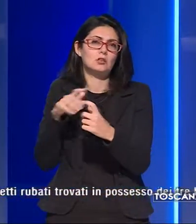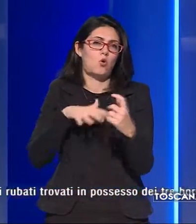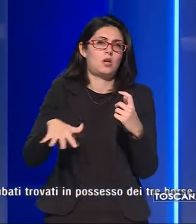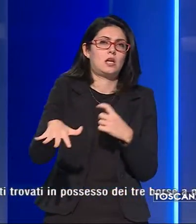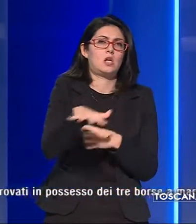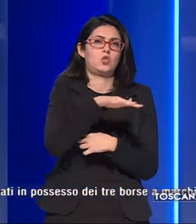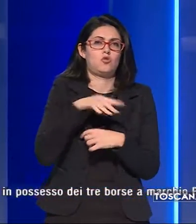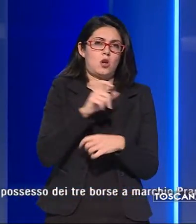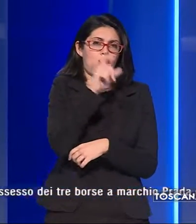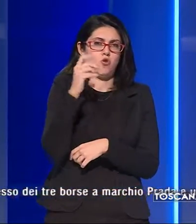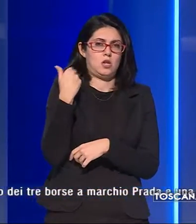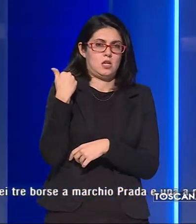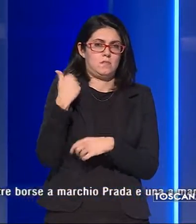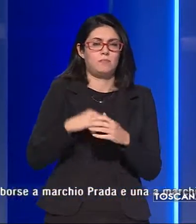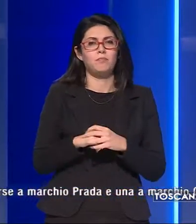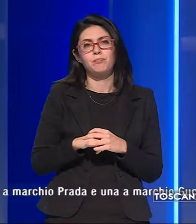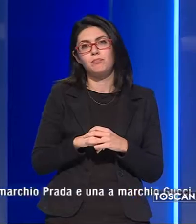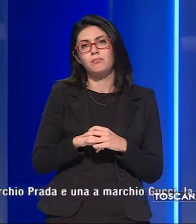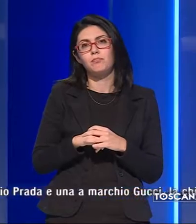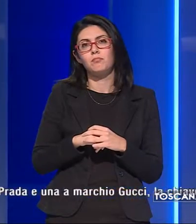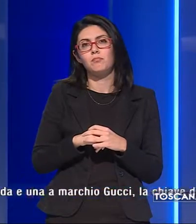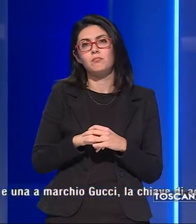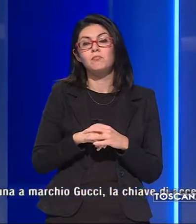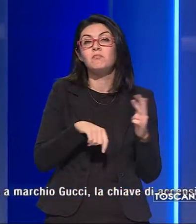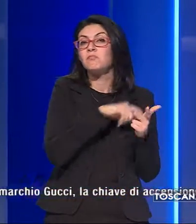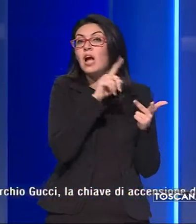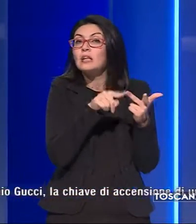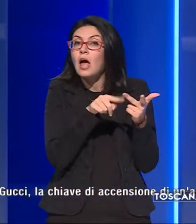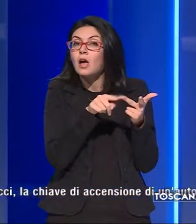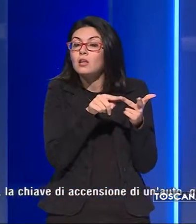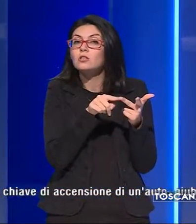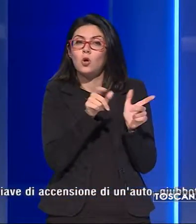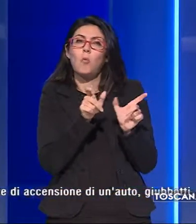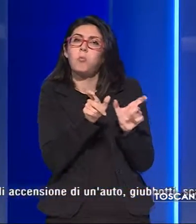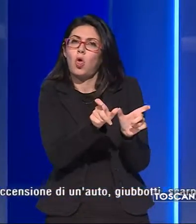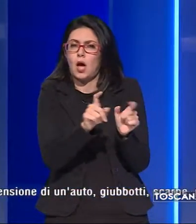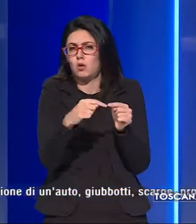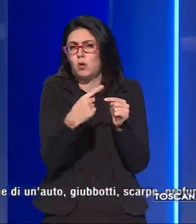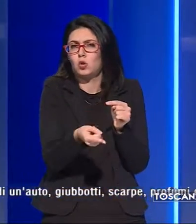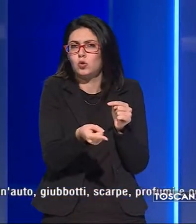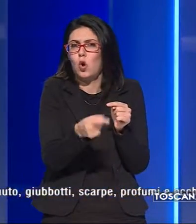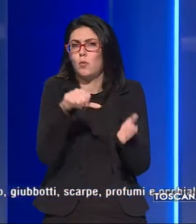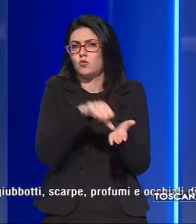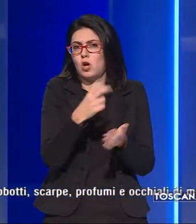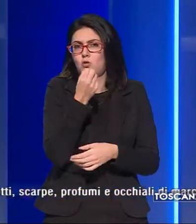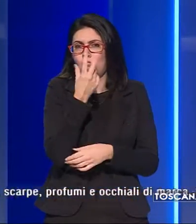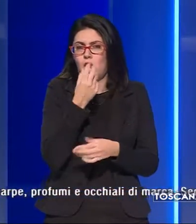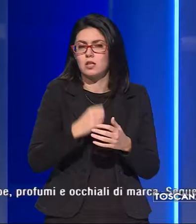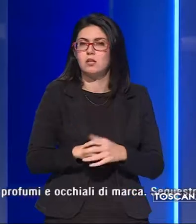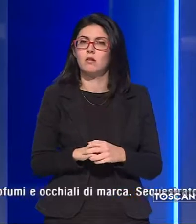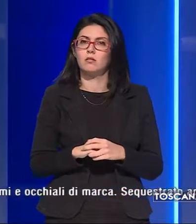zona nei giorni scorsi. Un terzo complice è stato bloccato poco dopo nel centro di Firenze.